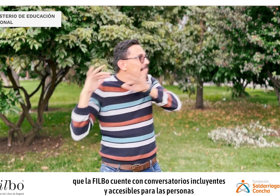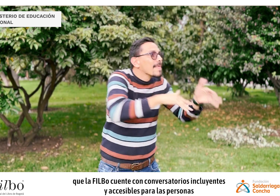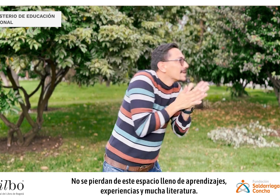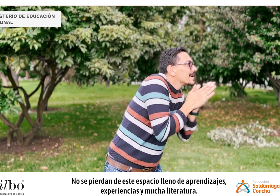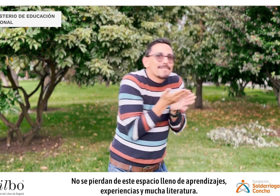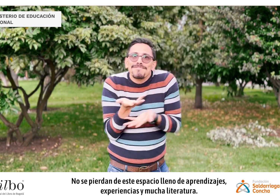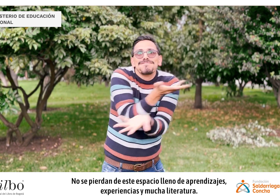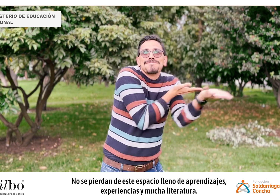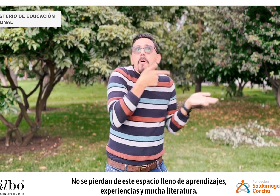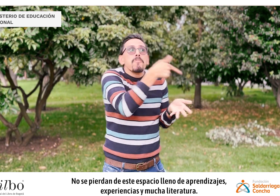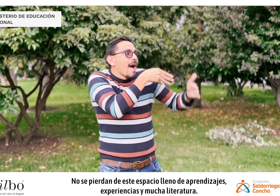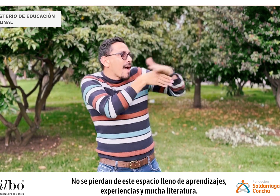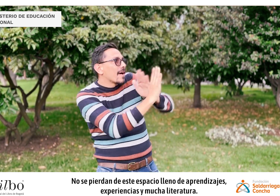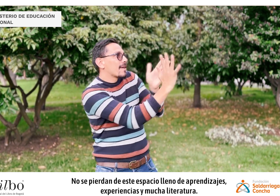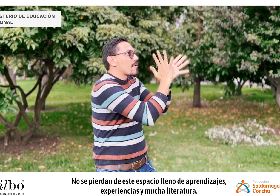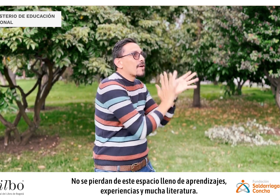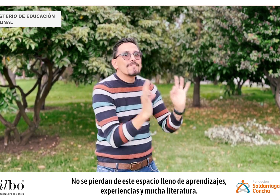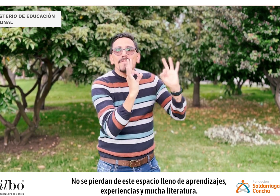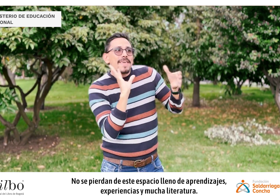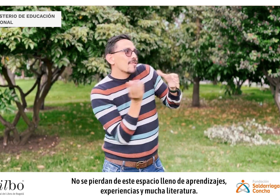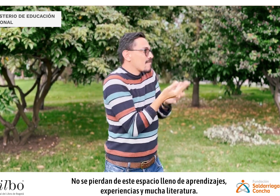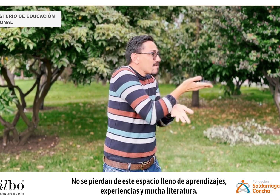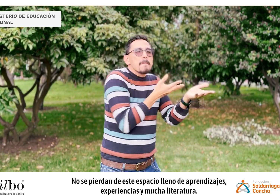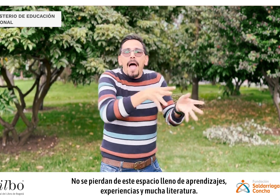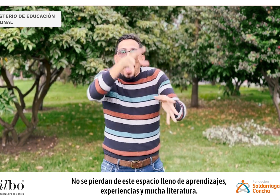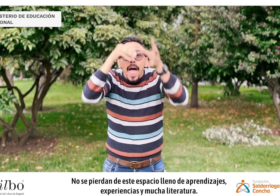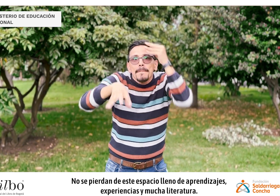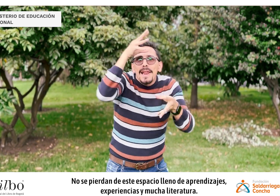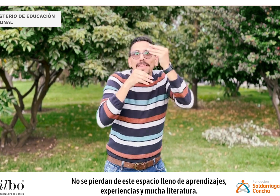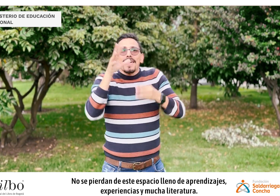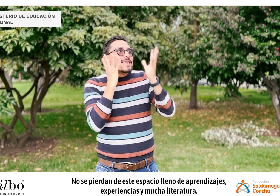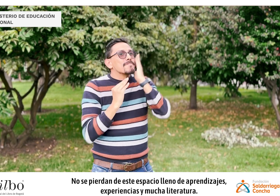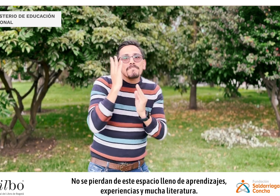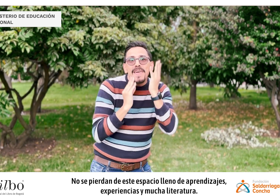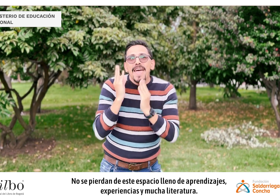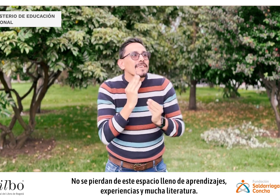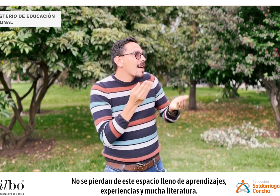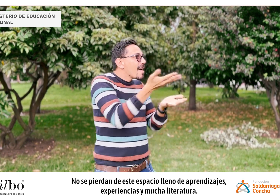No se pierdan de este espacio lleno de aprendizajes, experiencias y mucha literatura.